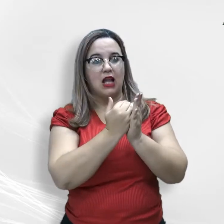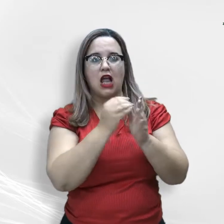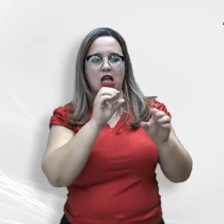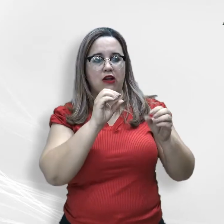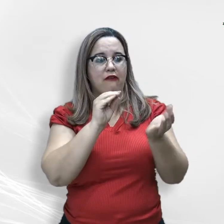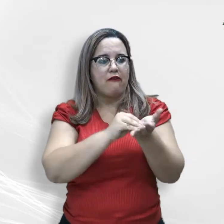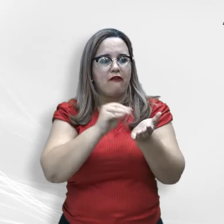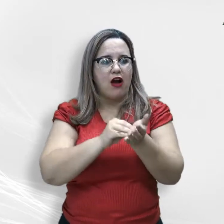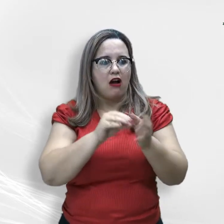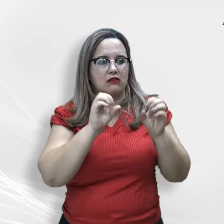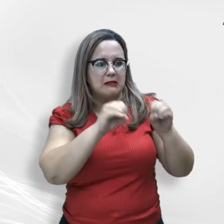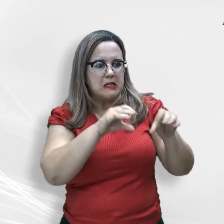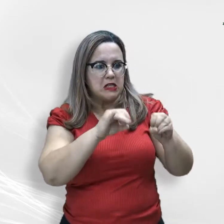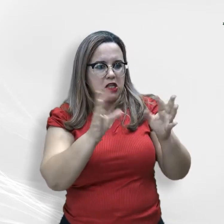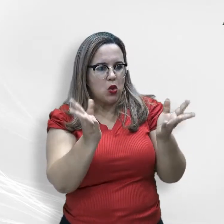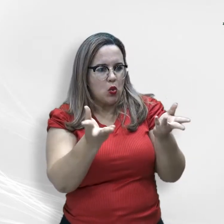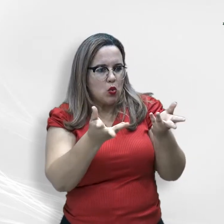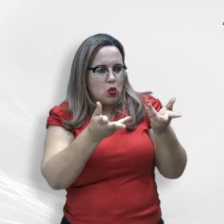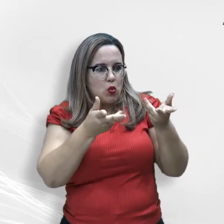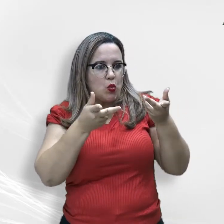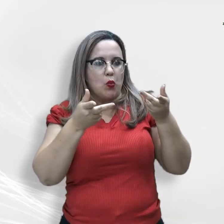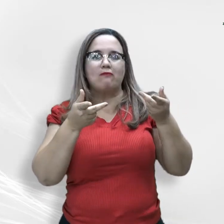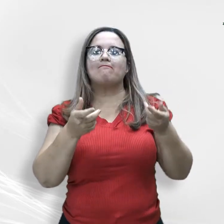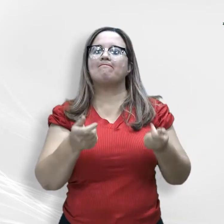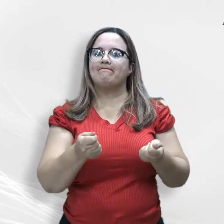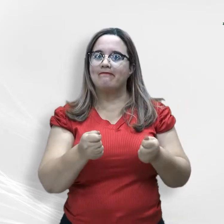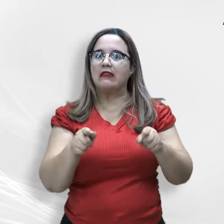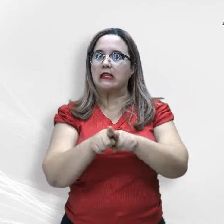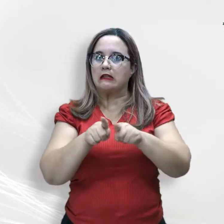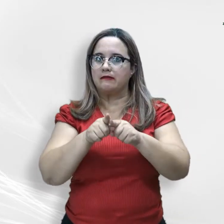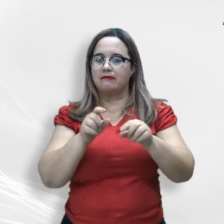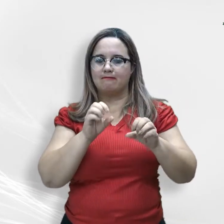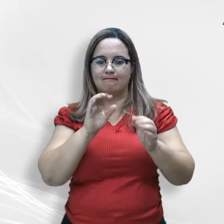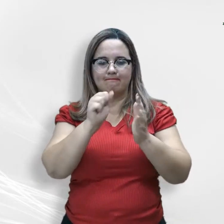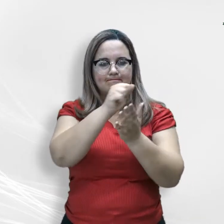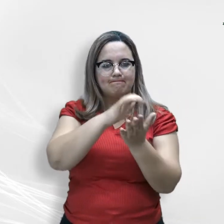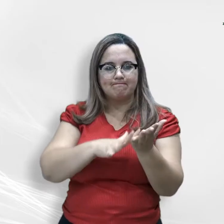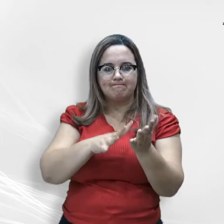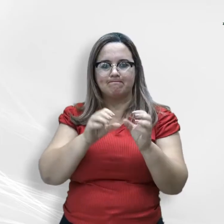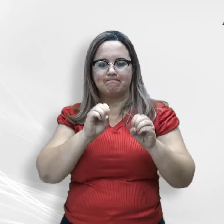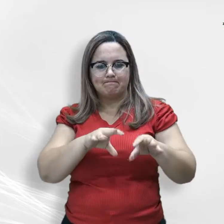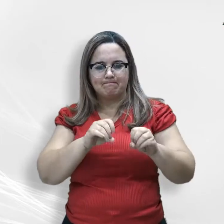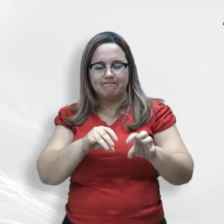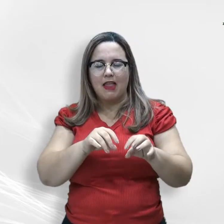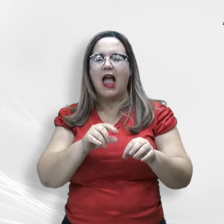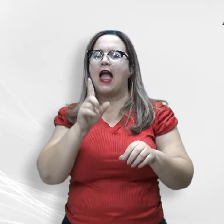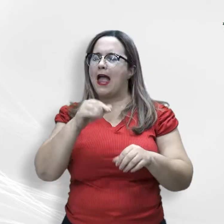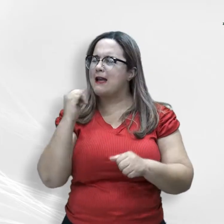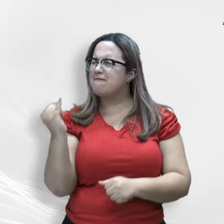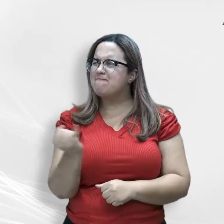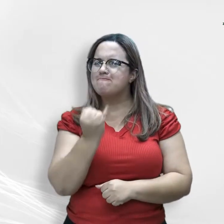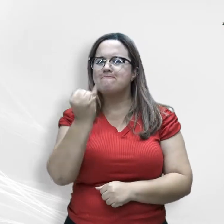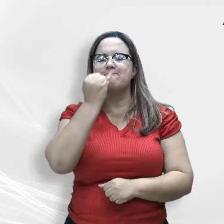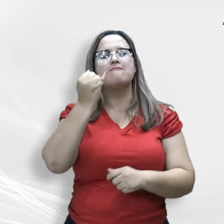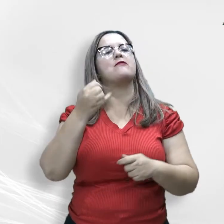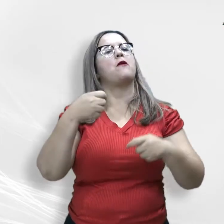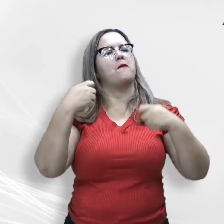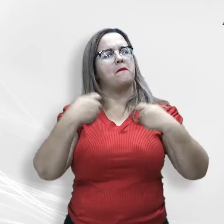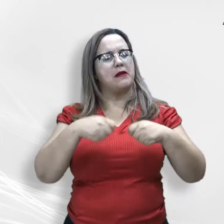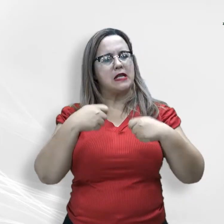A lei estabelece que as atividades educacionais são essenciais, entretanto, submete o seu retorno a uma condição que